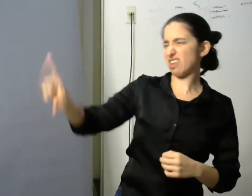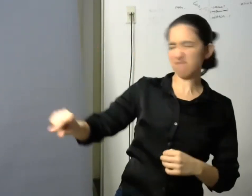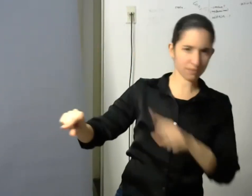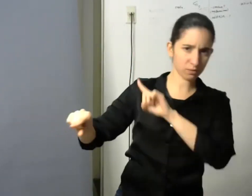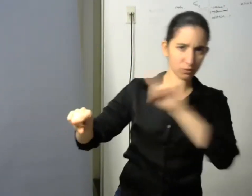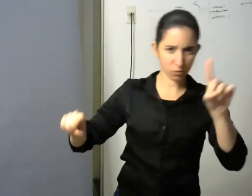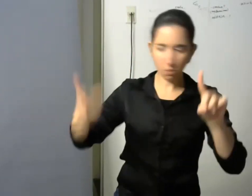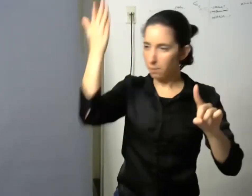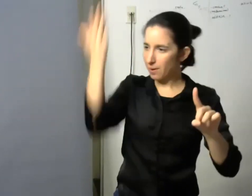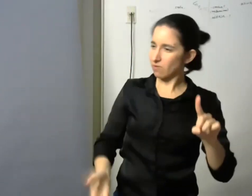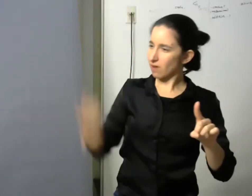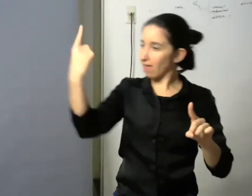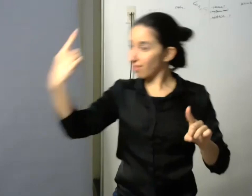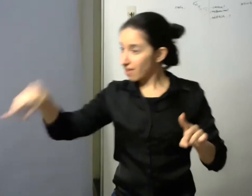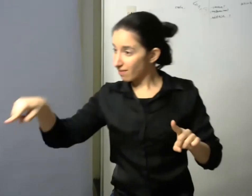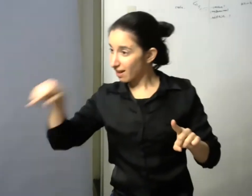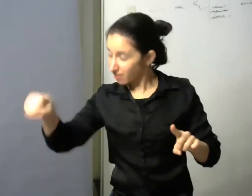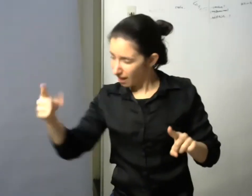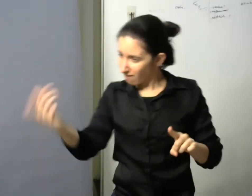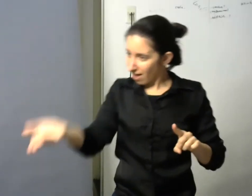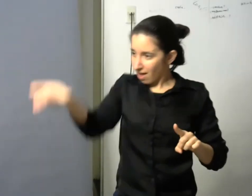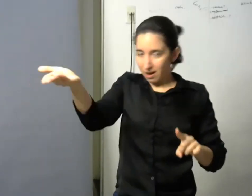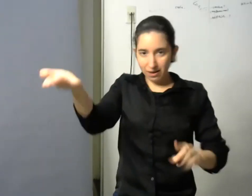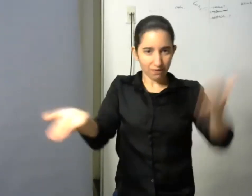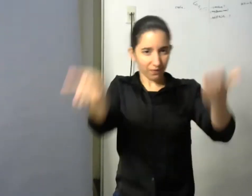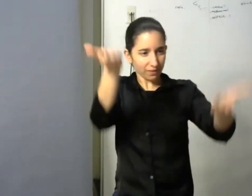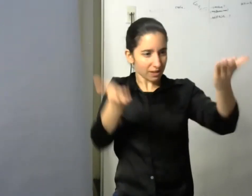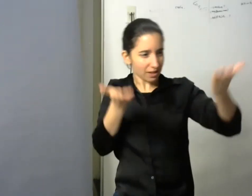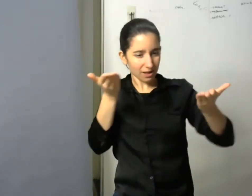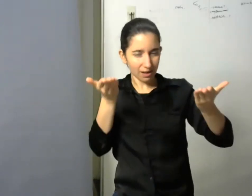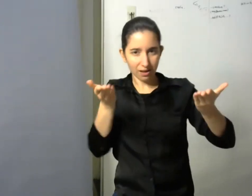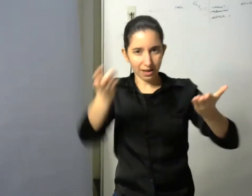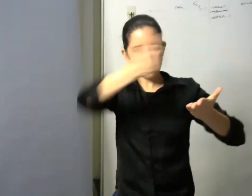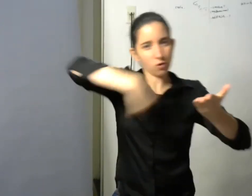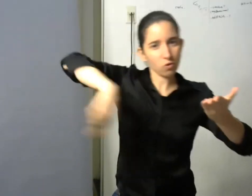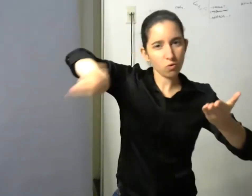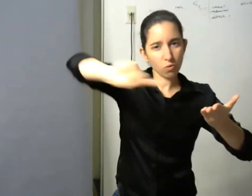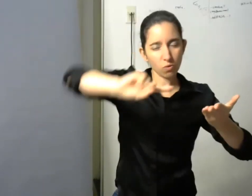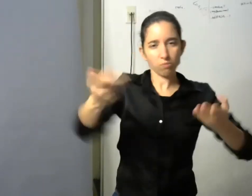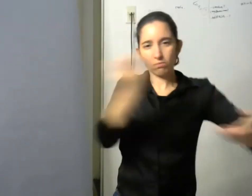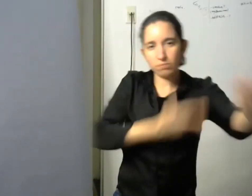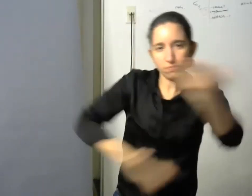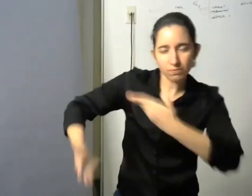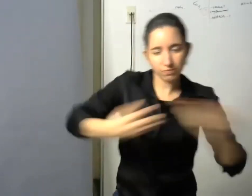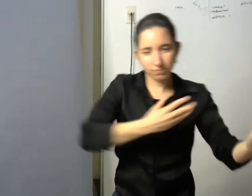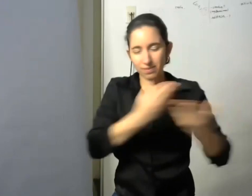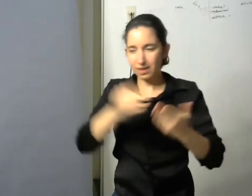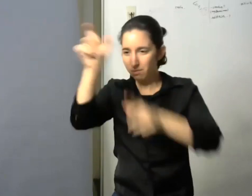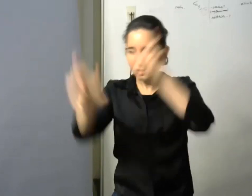positivo para ayudar a esa otra persona que tiene tantas singularidades distintas como tenemos todos nosotros